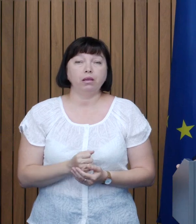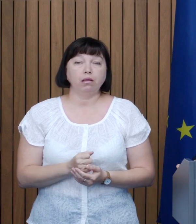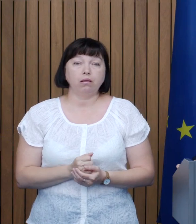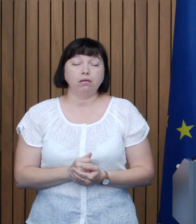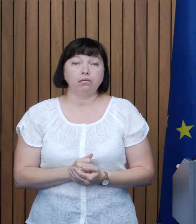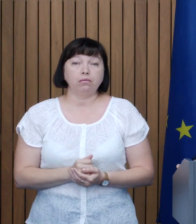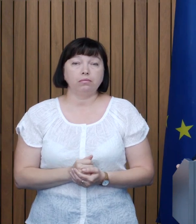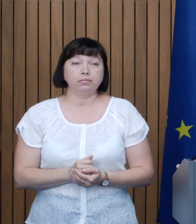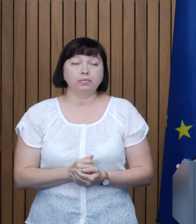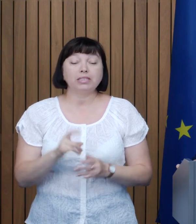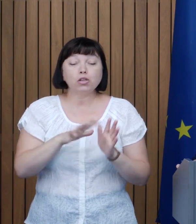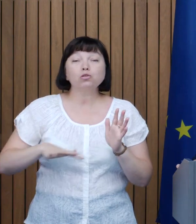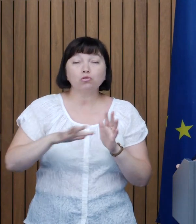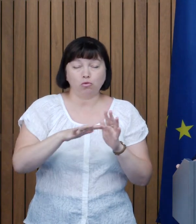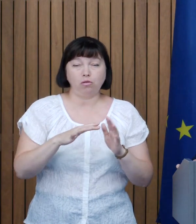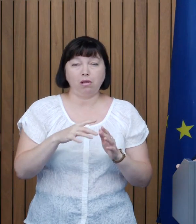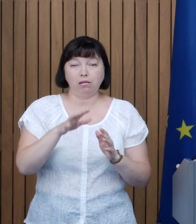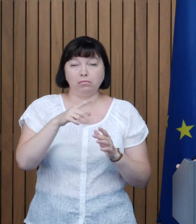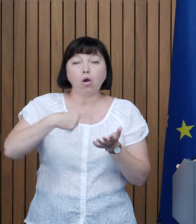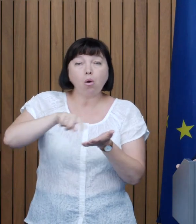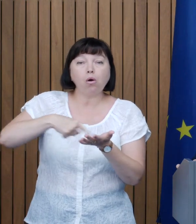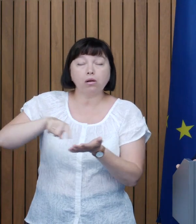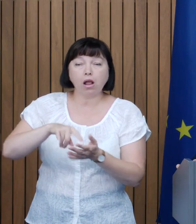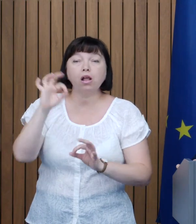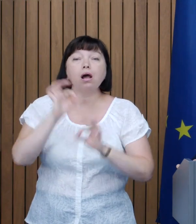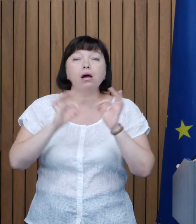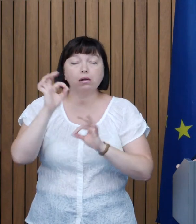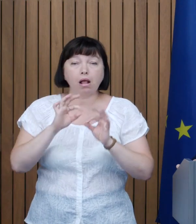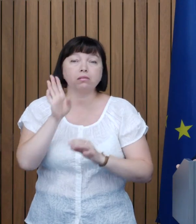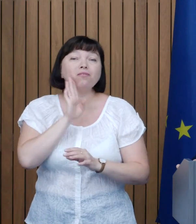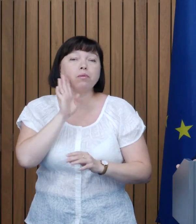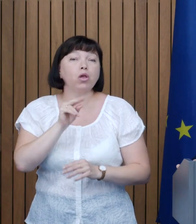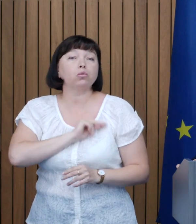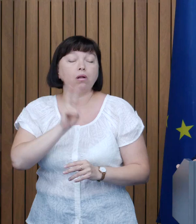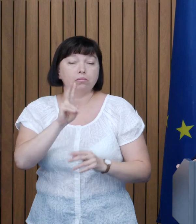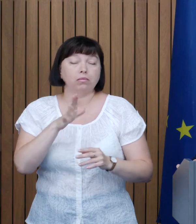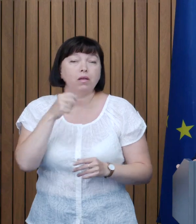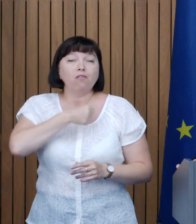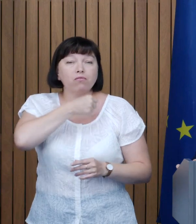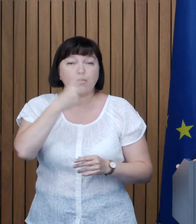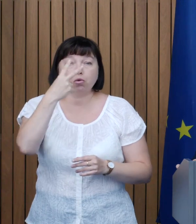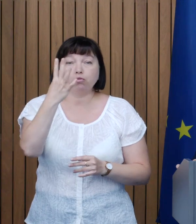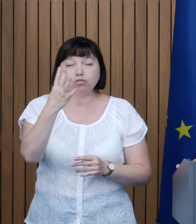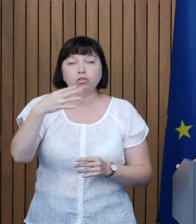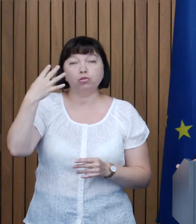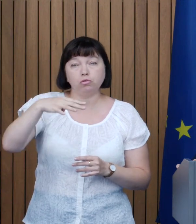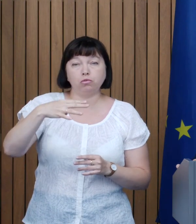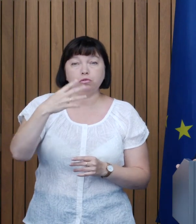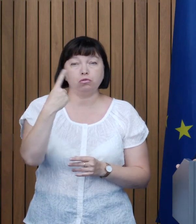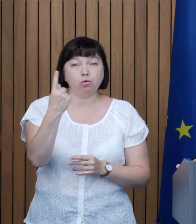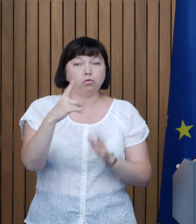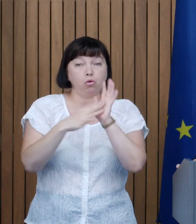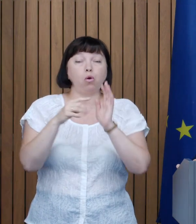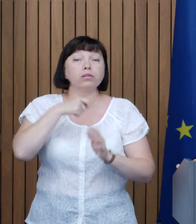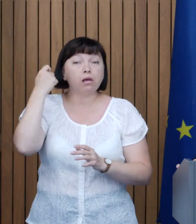zona urbana a Republicii Moldova, rata de ocupare a femeilor care aveau vârsta de 25-49 de ani